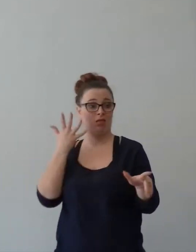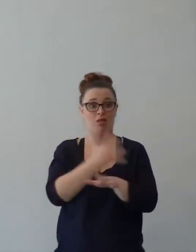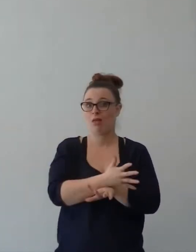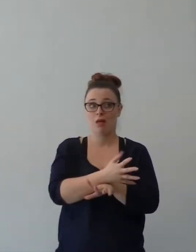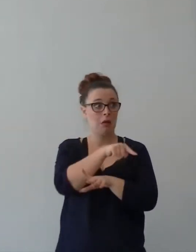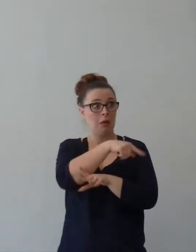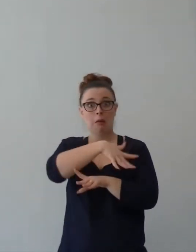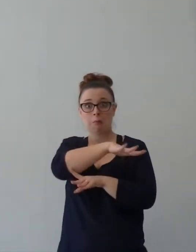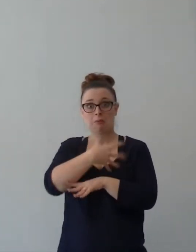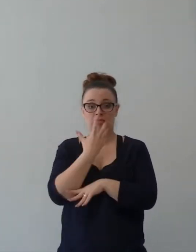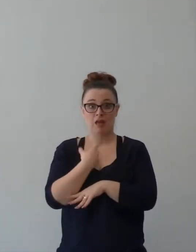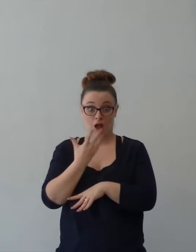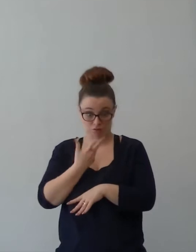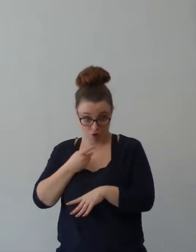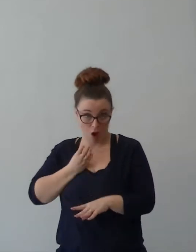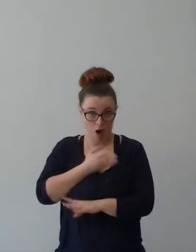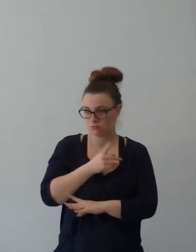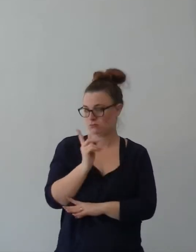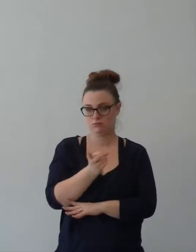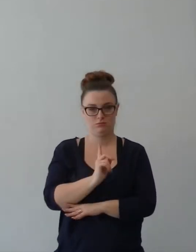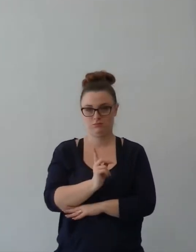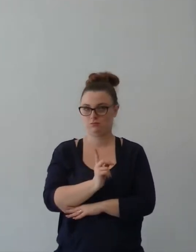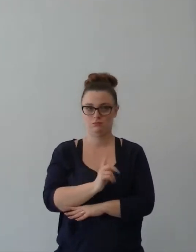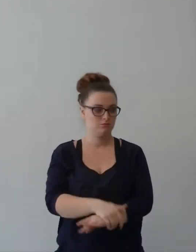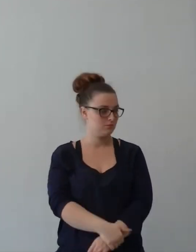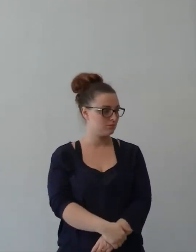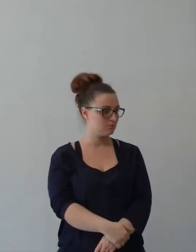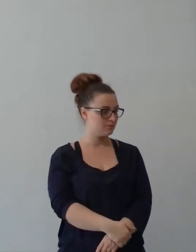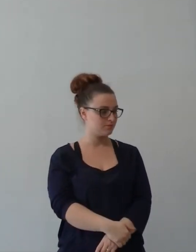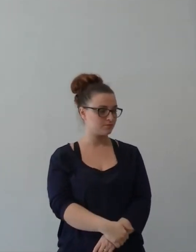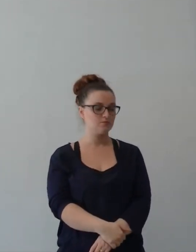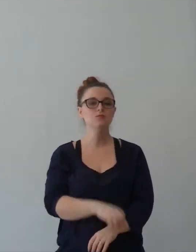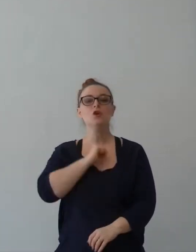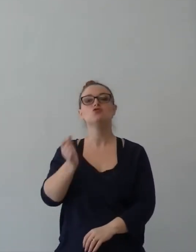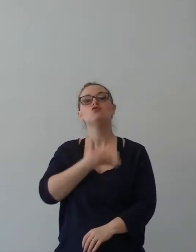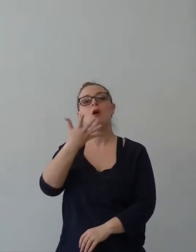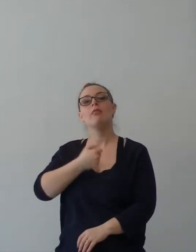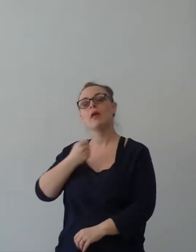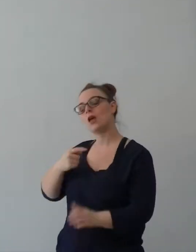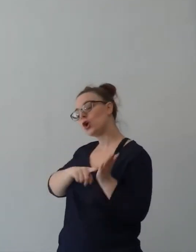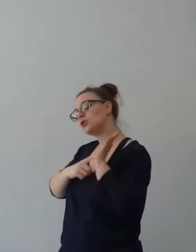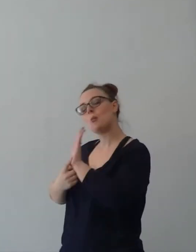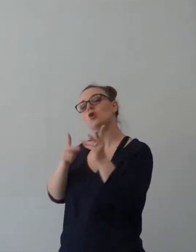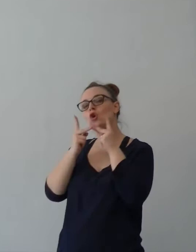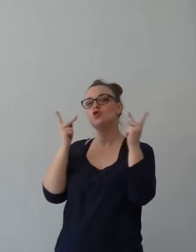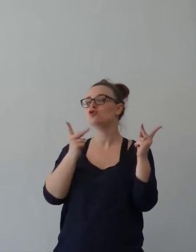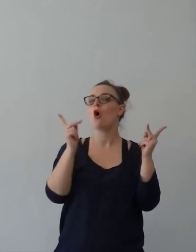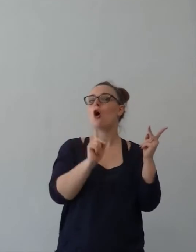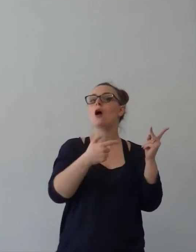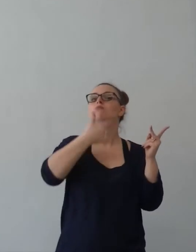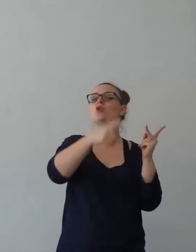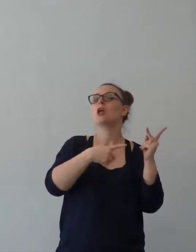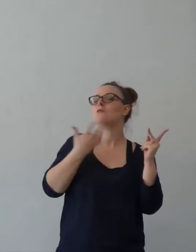Sapete, spesso non siamo capaci di trasmettere la gioia agli altri perché dipende da due fattori. Come ci